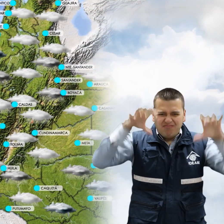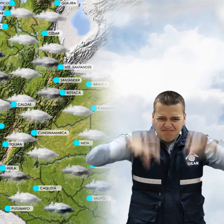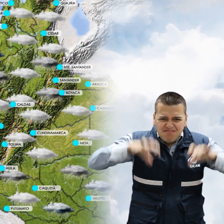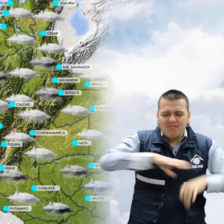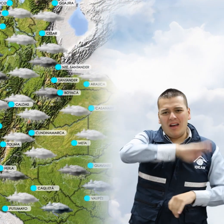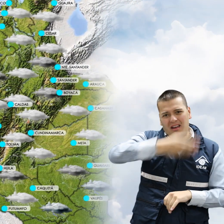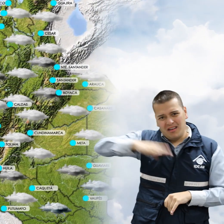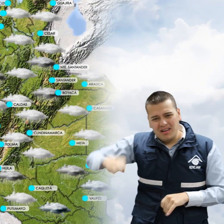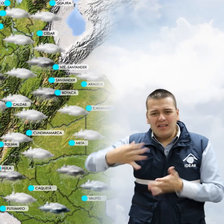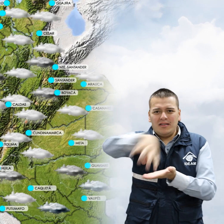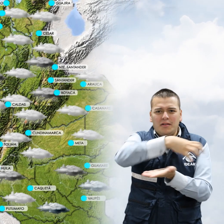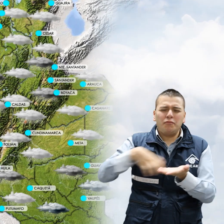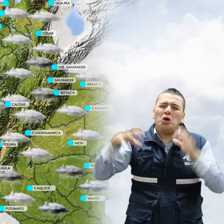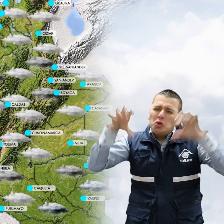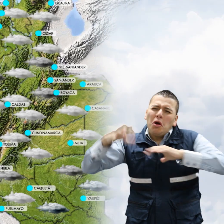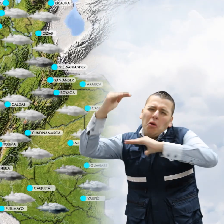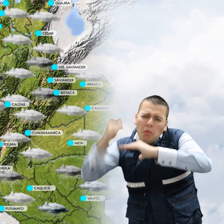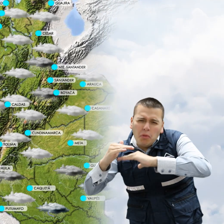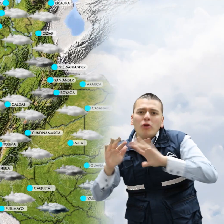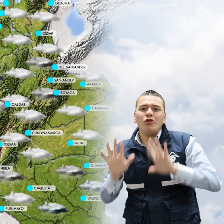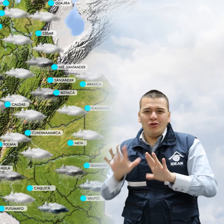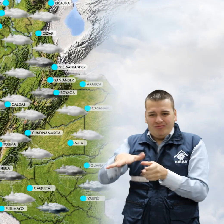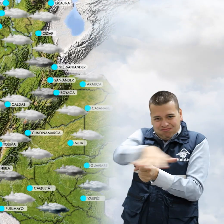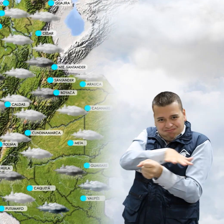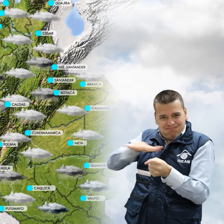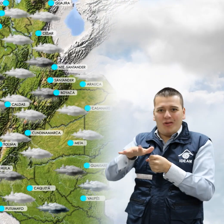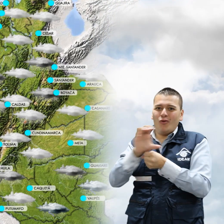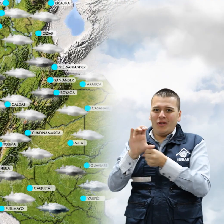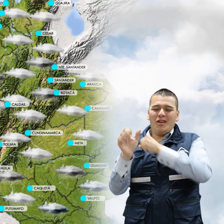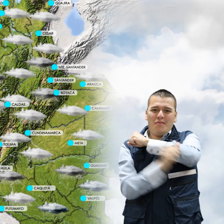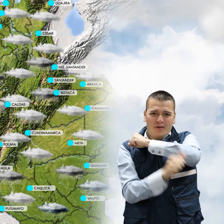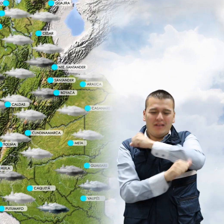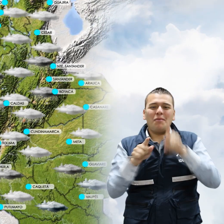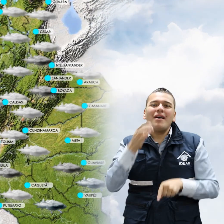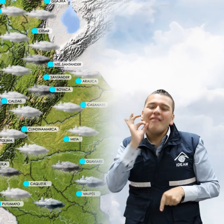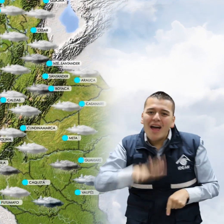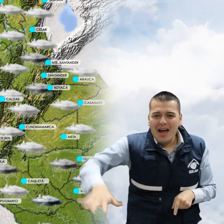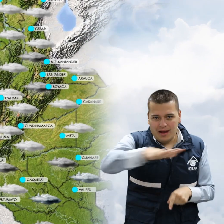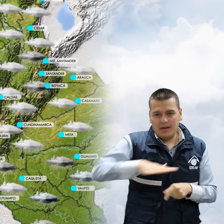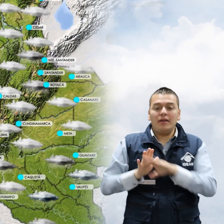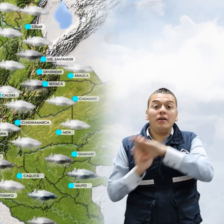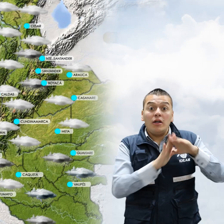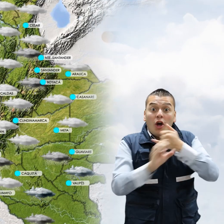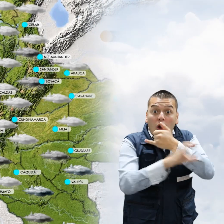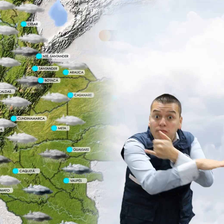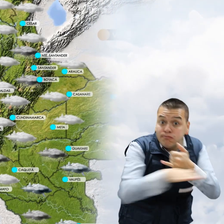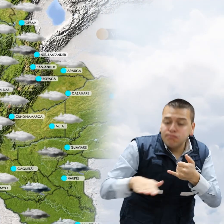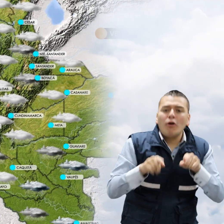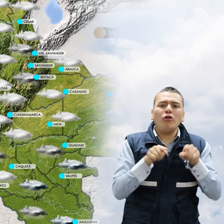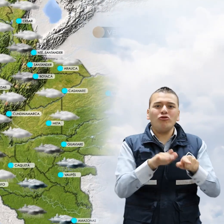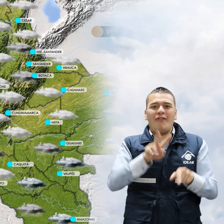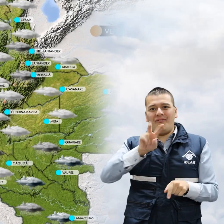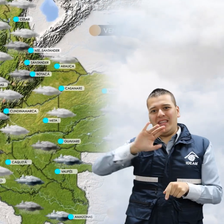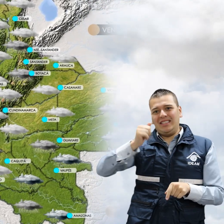Santander y lluvias menos intensas sobre Altiplano, Cundio, Ollacense y Eje Cafetero. Para la Orinoquía se estiman lluvias sobre el oriente